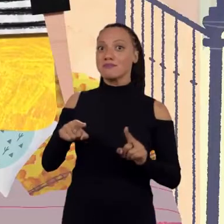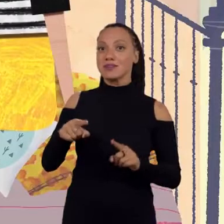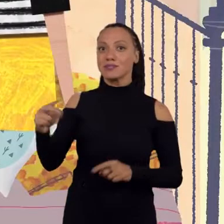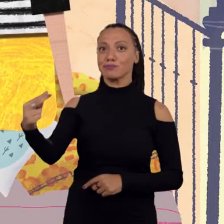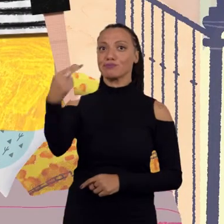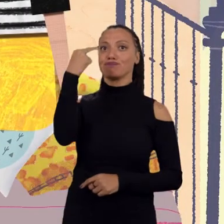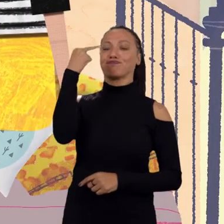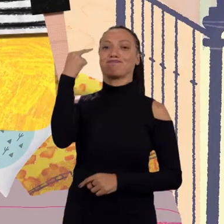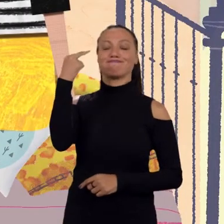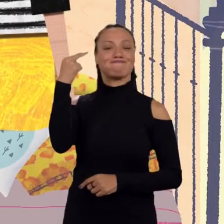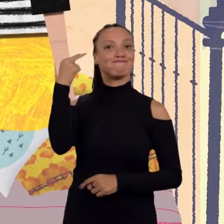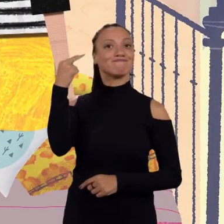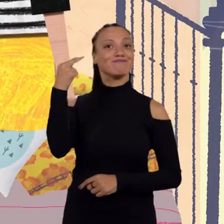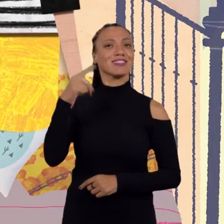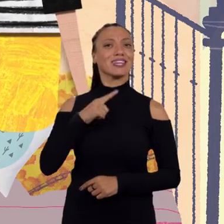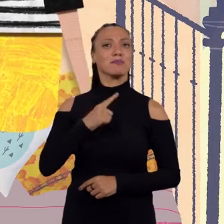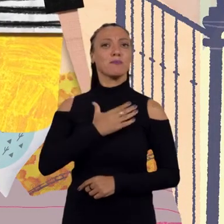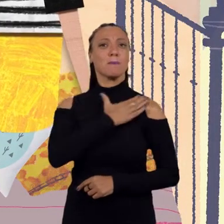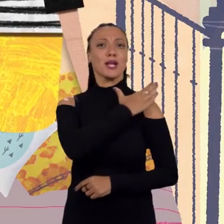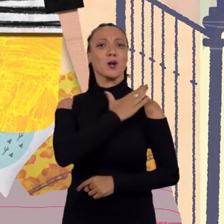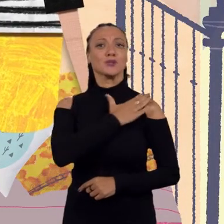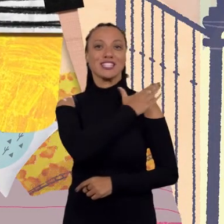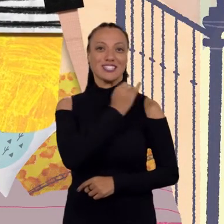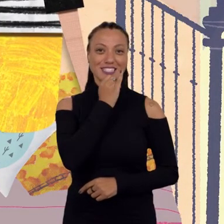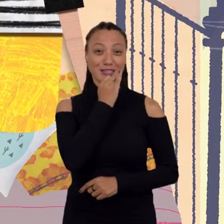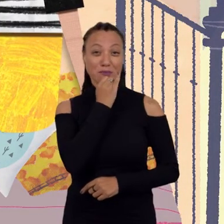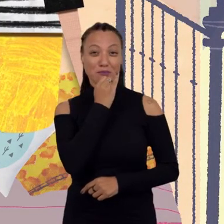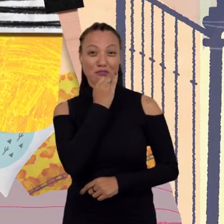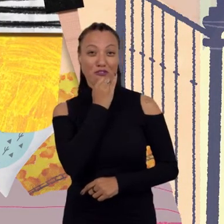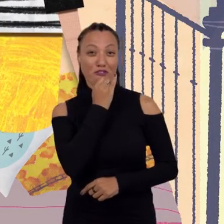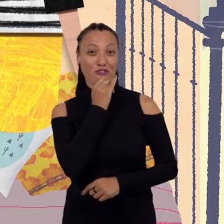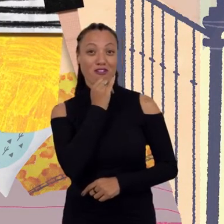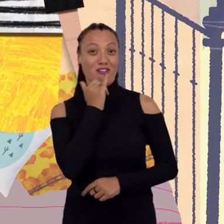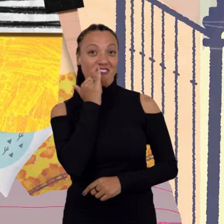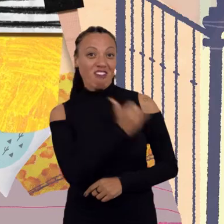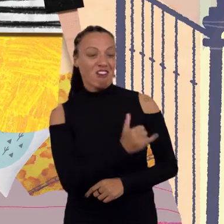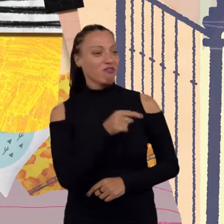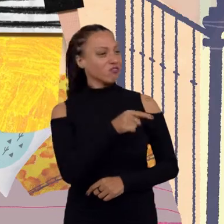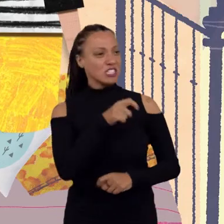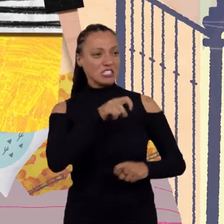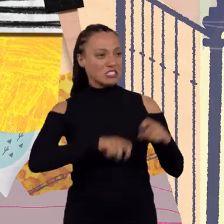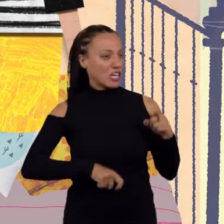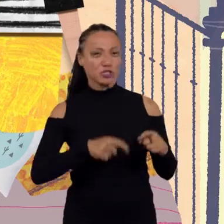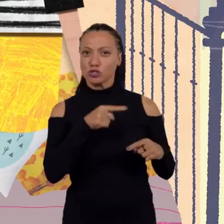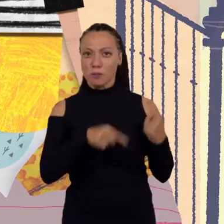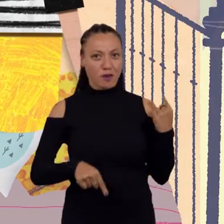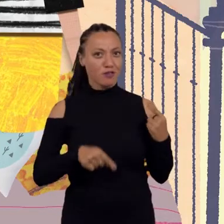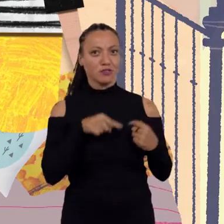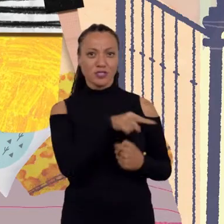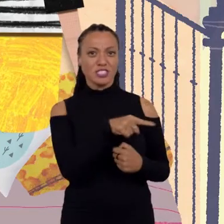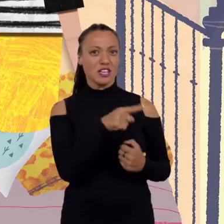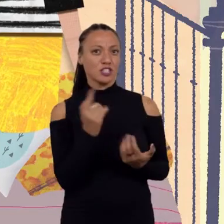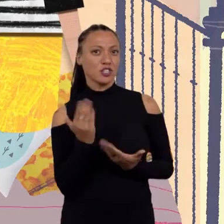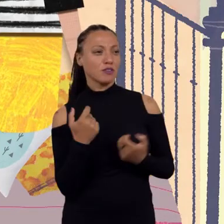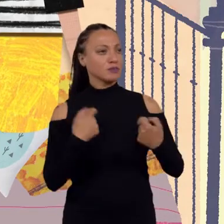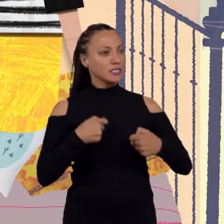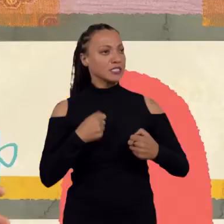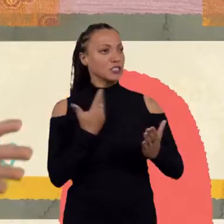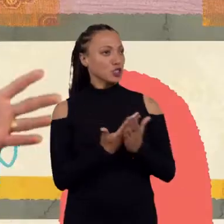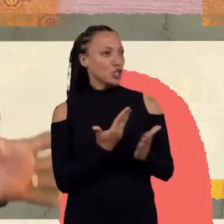preconceito em relação a isso. Ah, você está transando, você não devia estar transando, você é um adolescente, você devia estar na escola. É real. Enfim, tudo